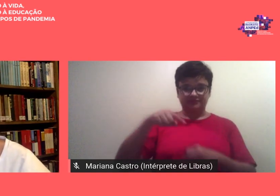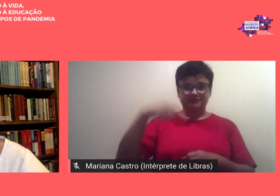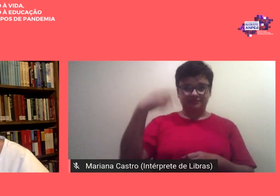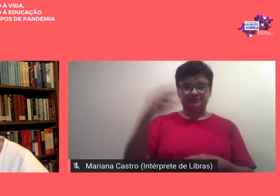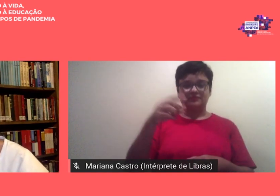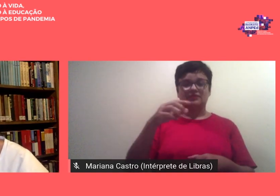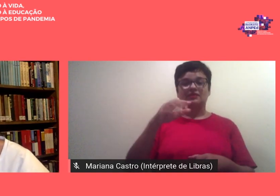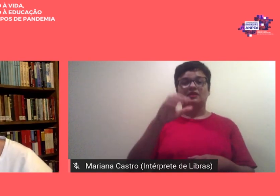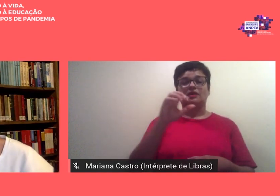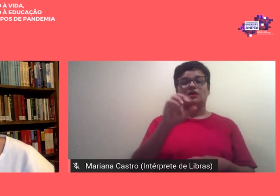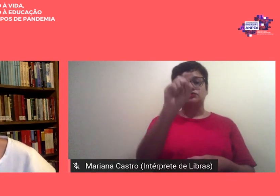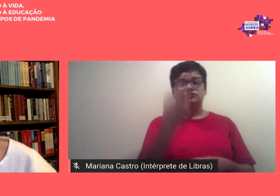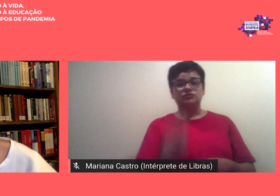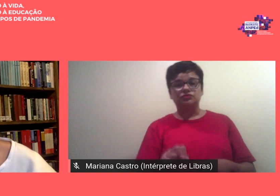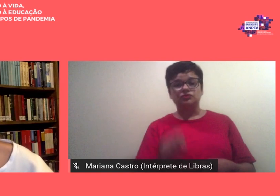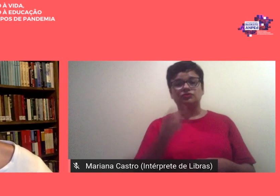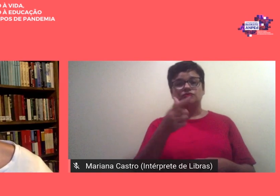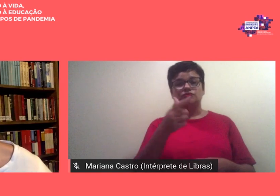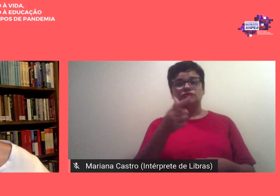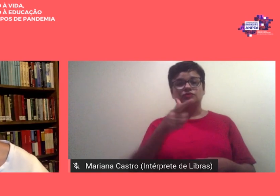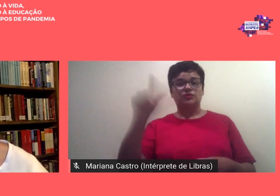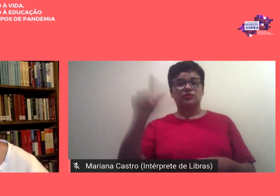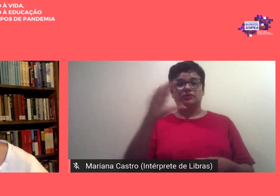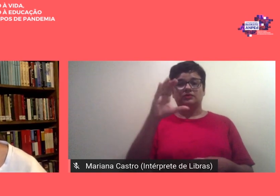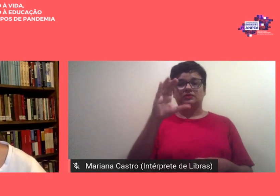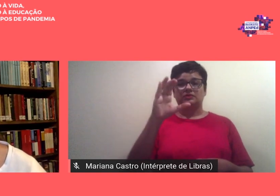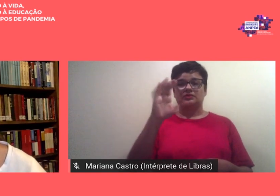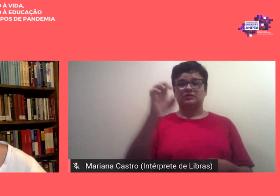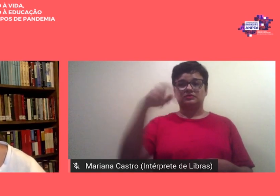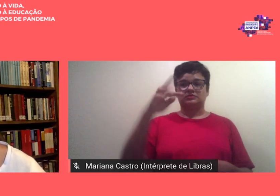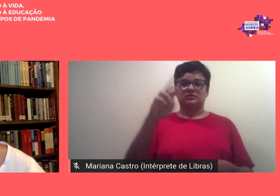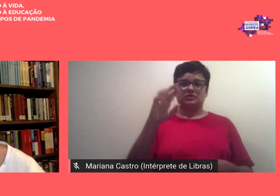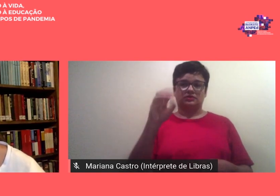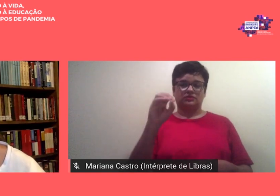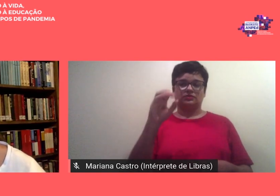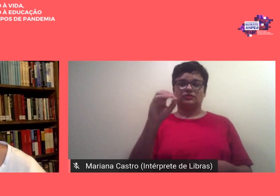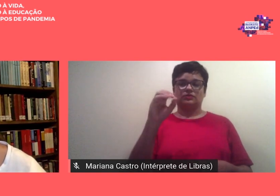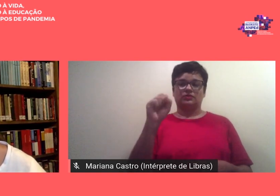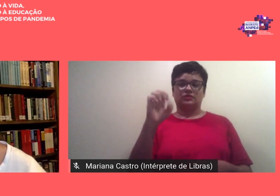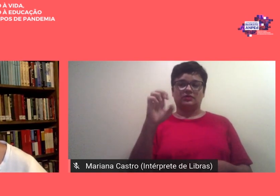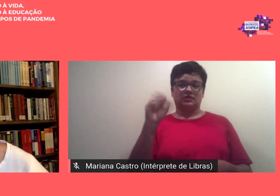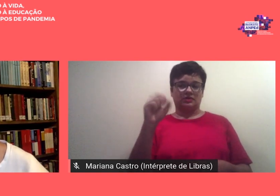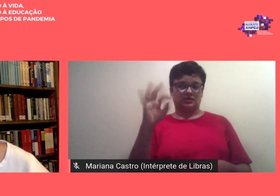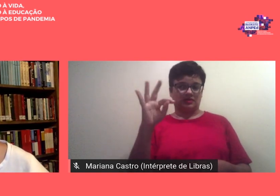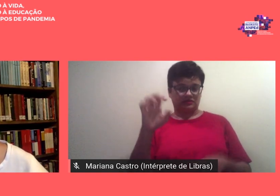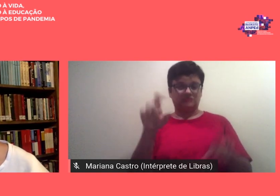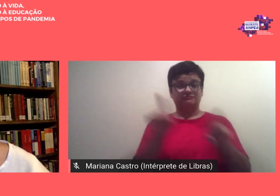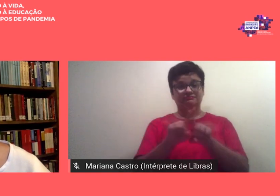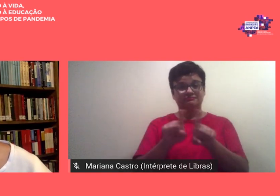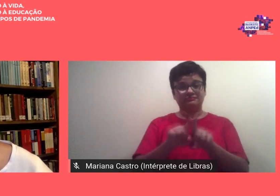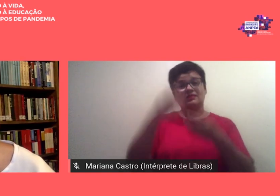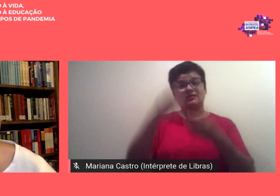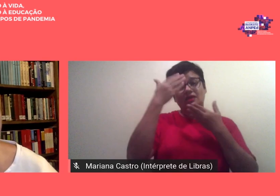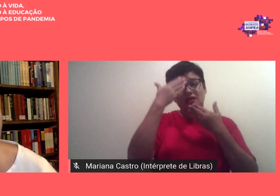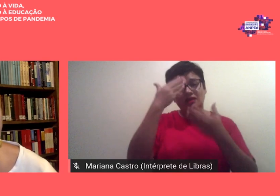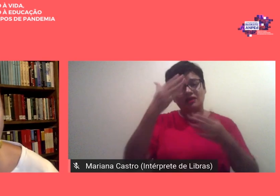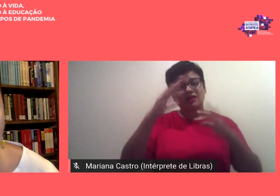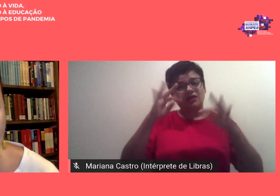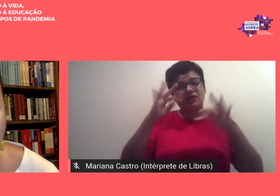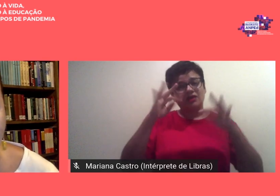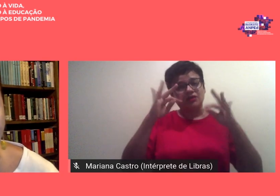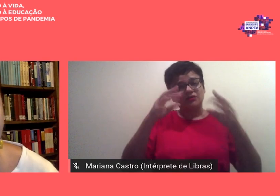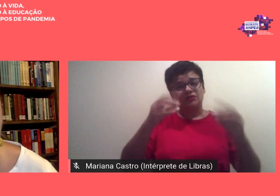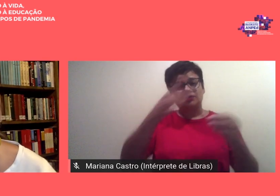Amped Centro-Oeste mas por fim muito especialmente o nosso agradecimento a todos os nossos sócios